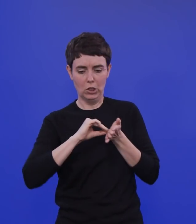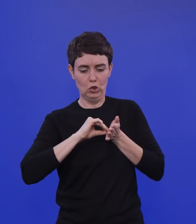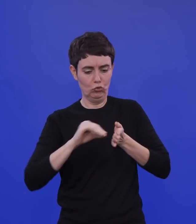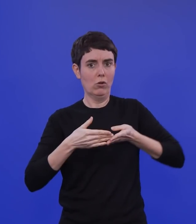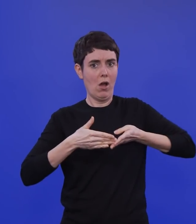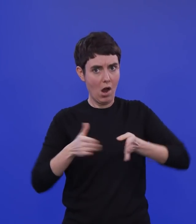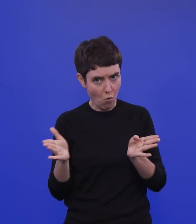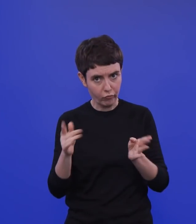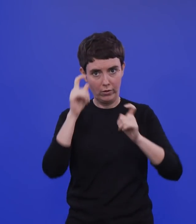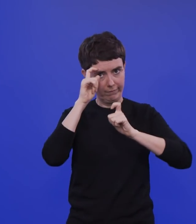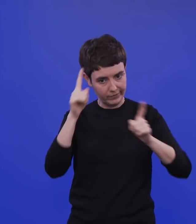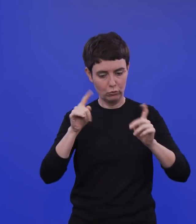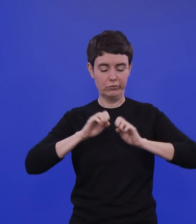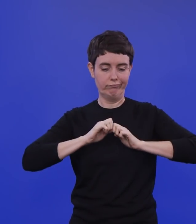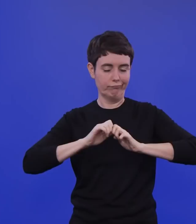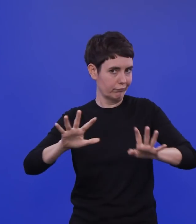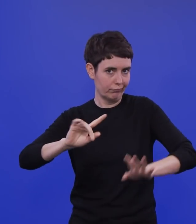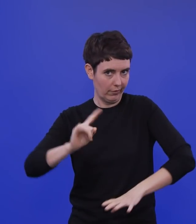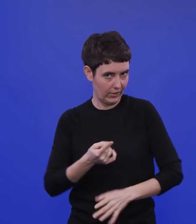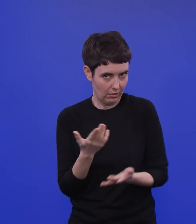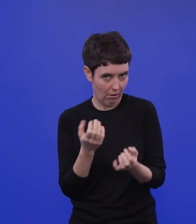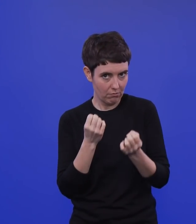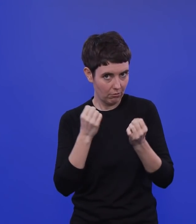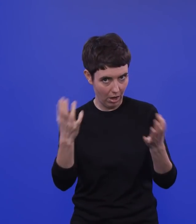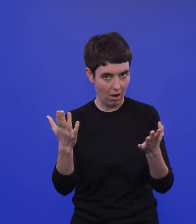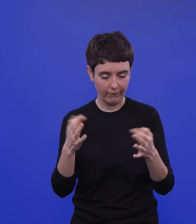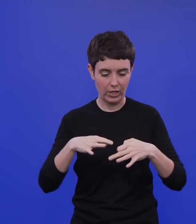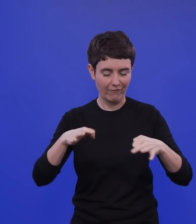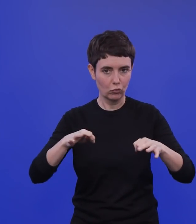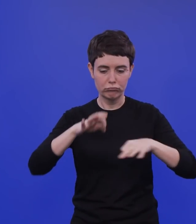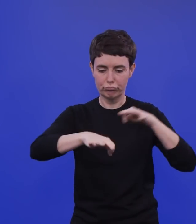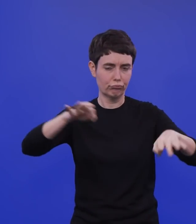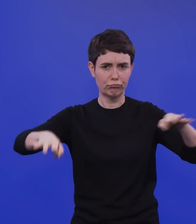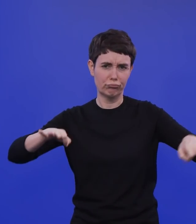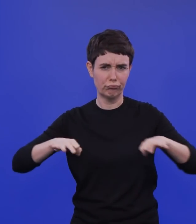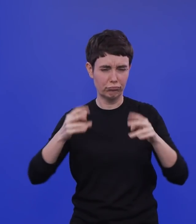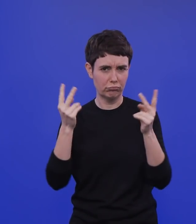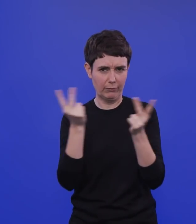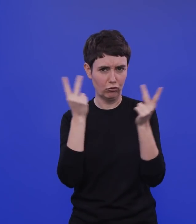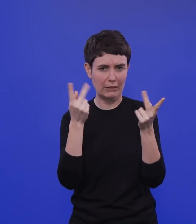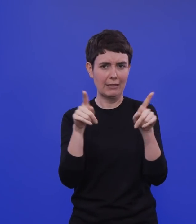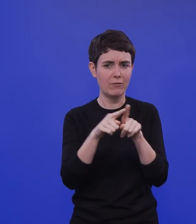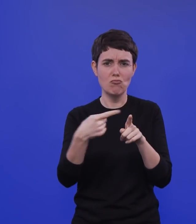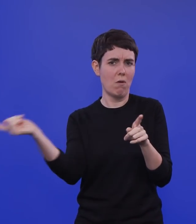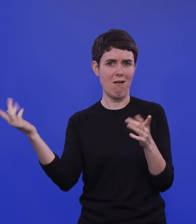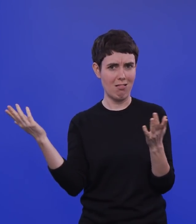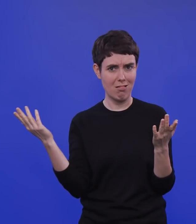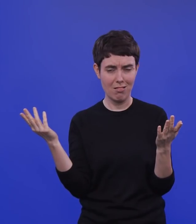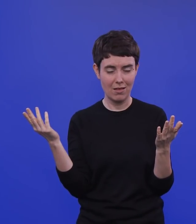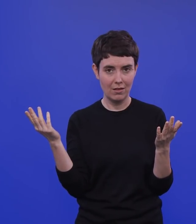Moment, dass also dann wahrscheinlich die Häufigkeit der Infektion so ist wie im gesamten Rest der Bevölkerung. Dazu braucht man natürlich